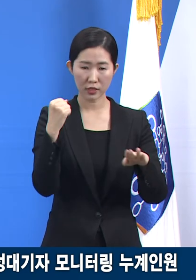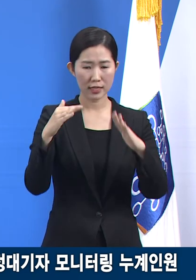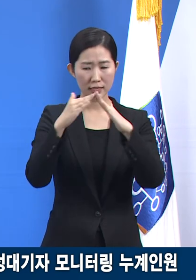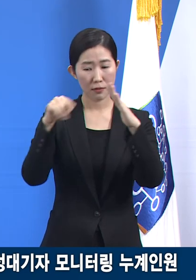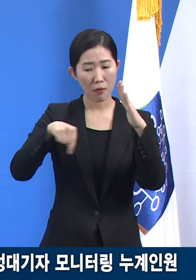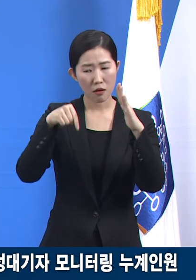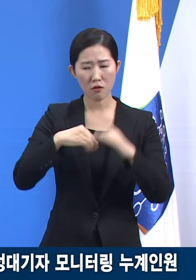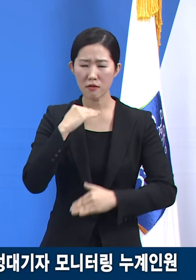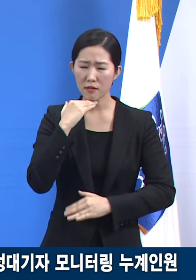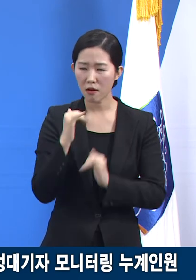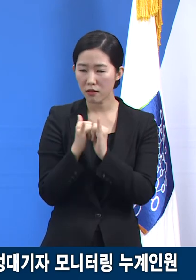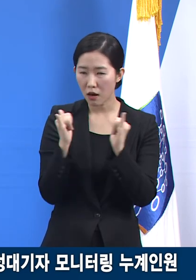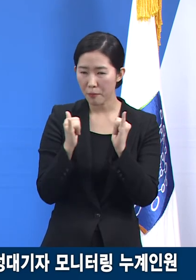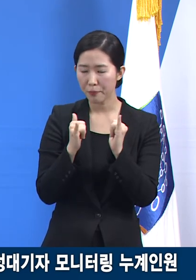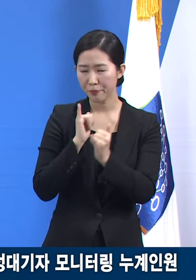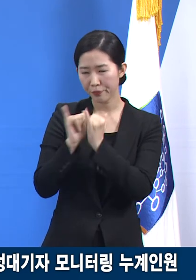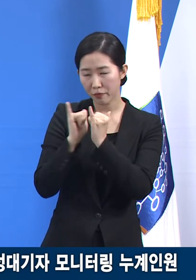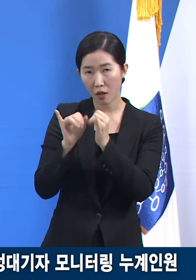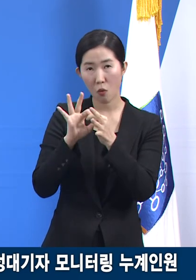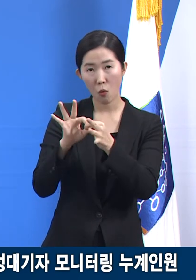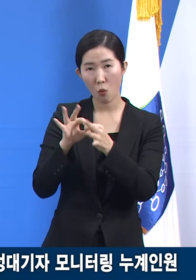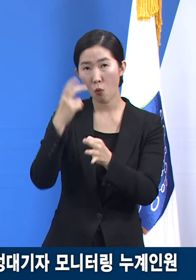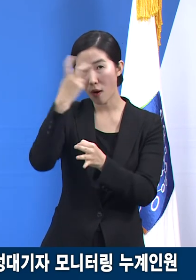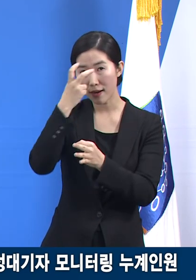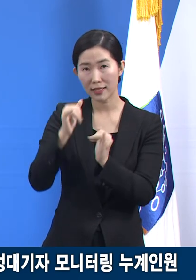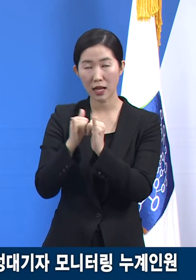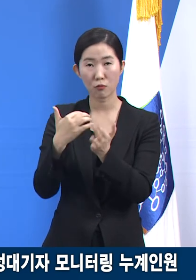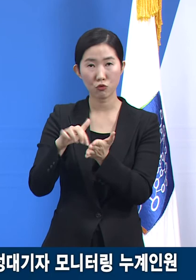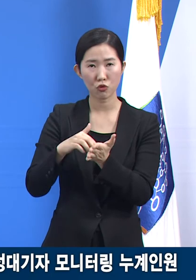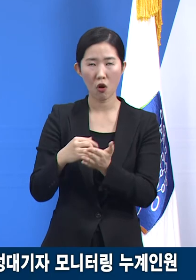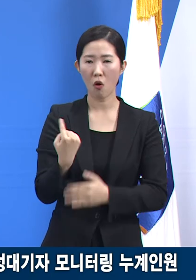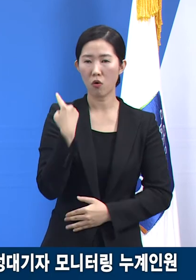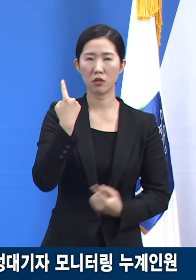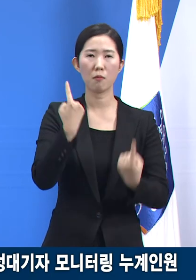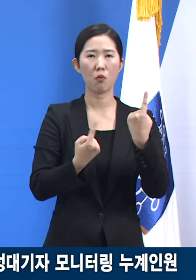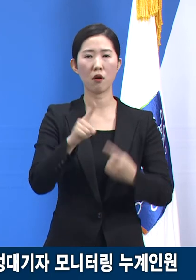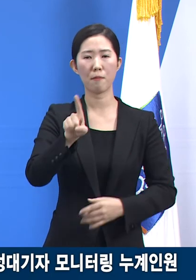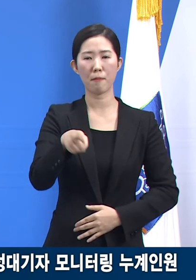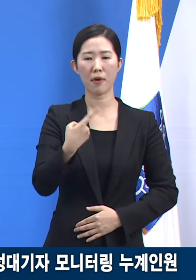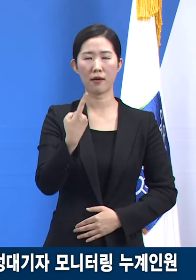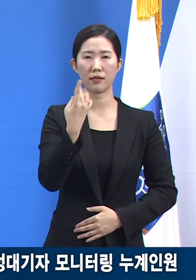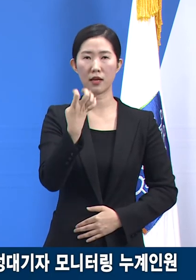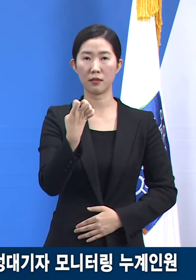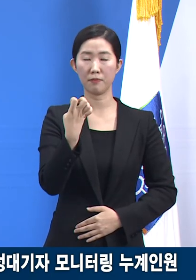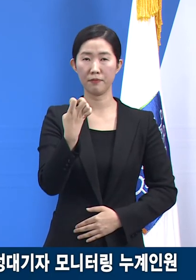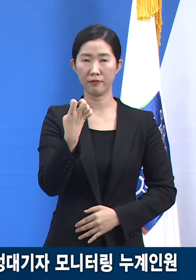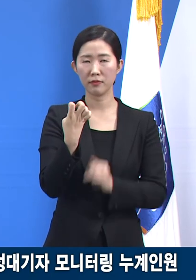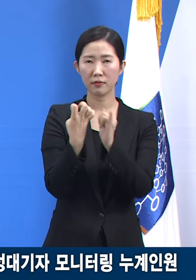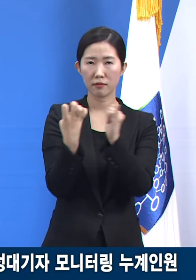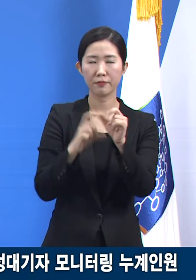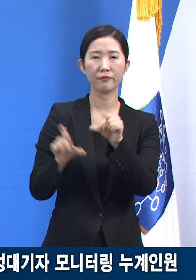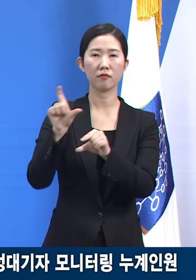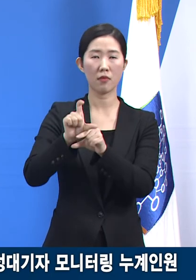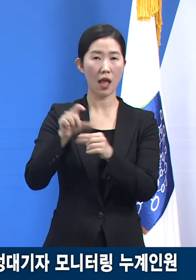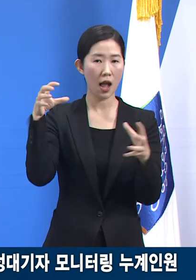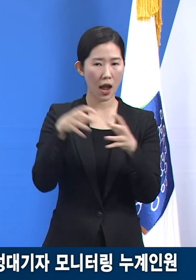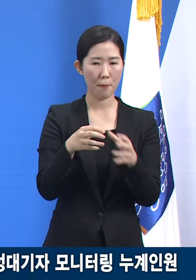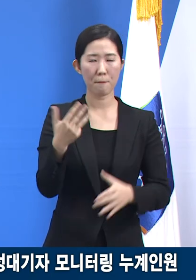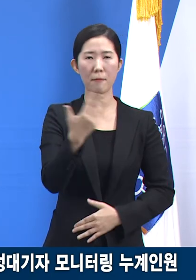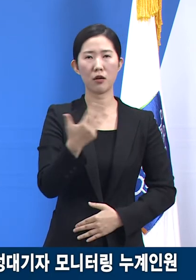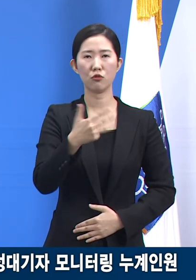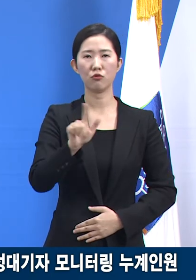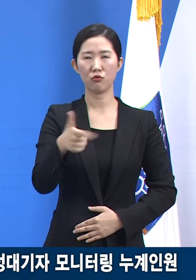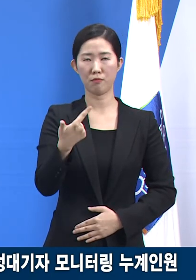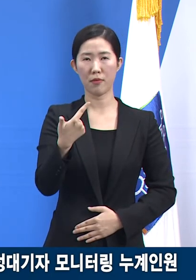모니터링 2개 인원은 전일 대비 143명이 증가한 총 8,653명입니다. 이중